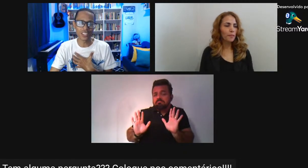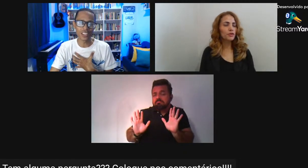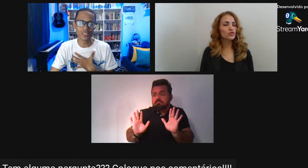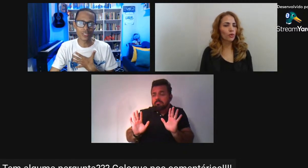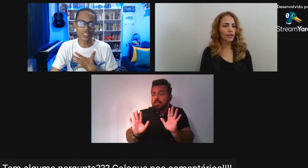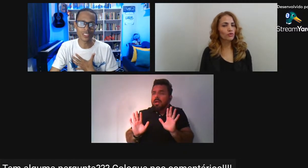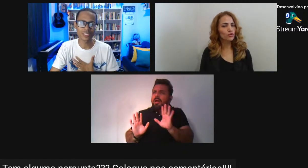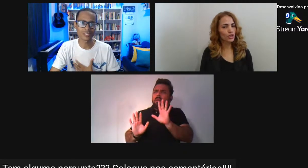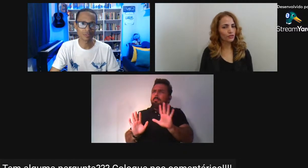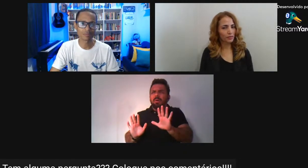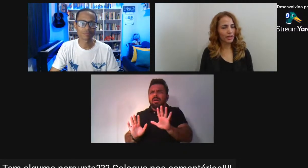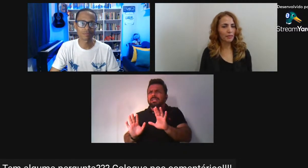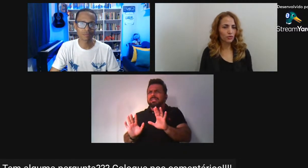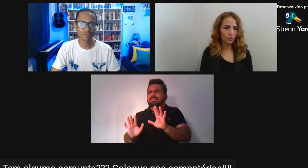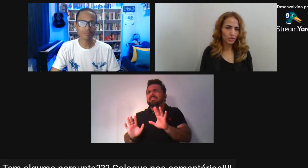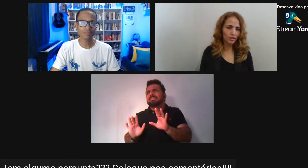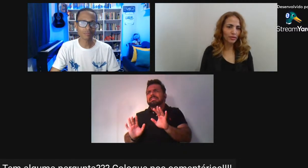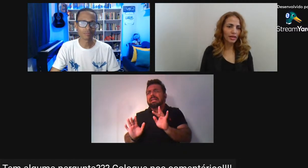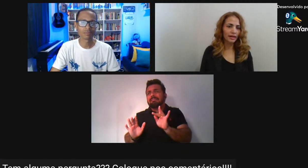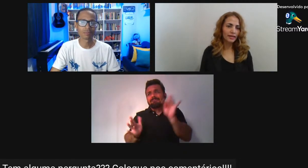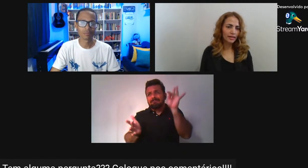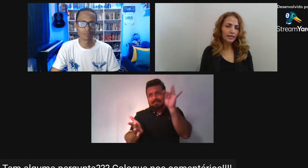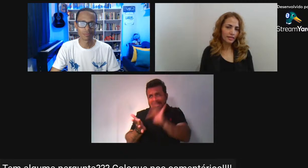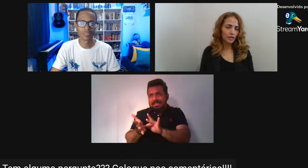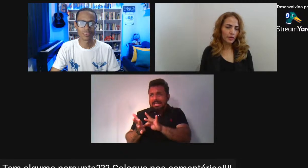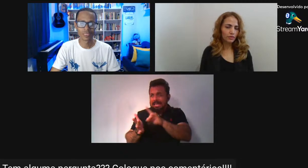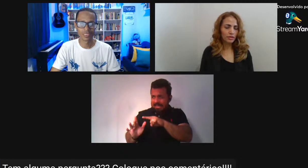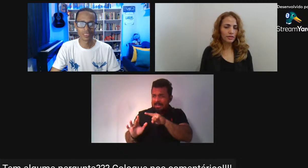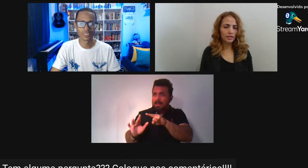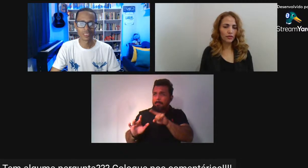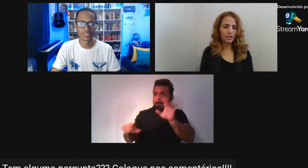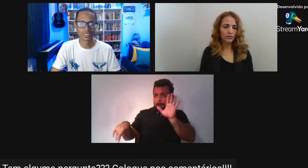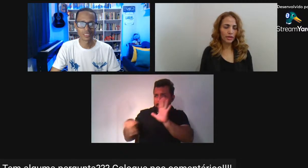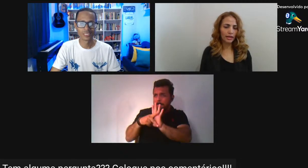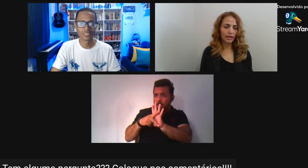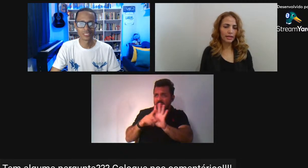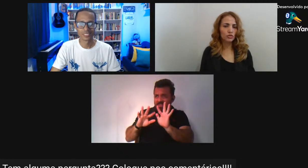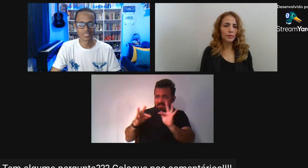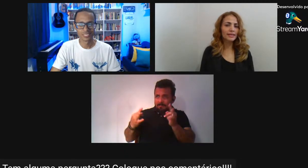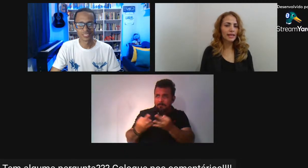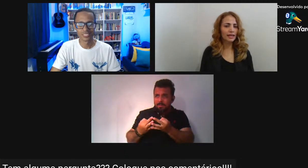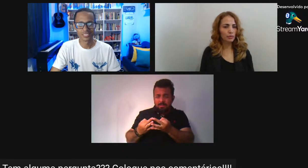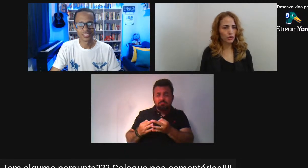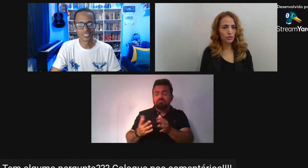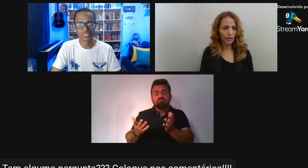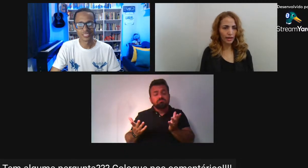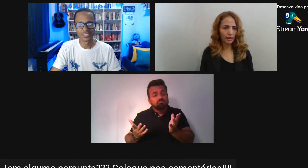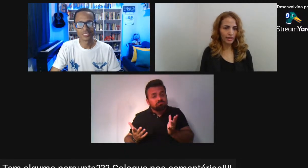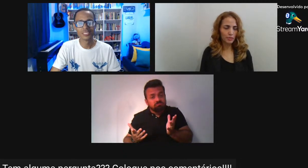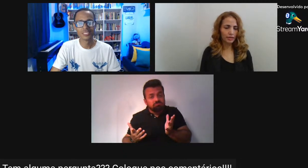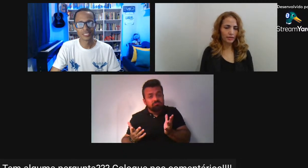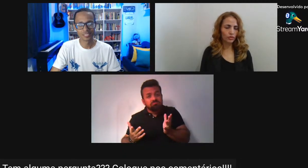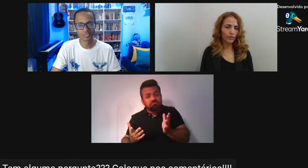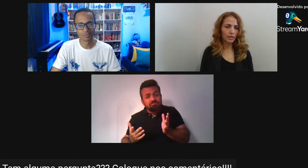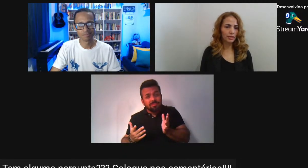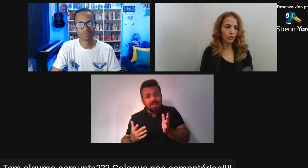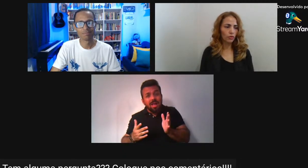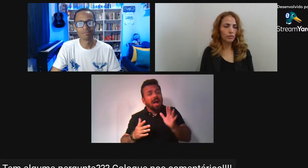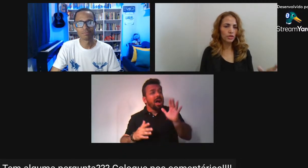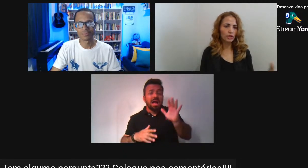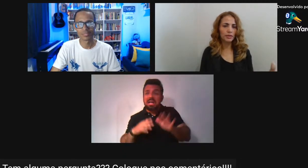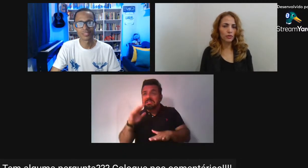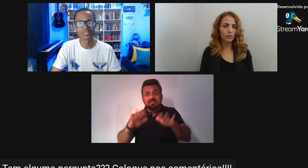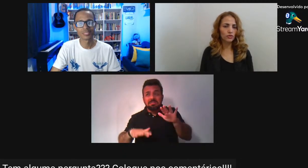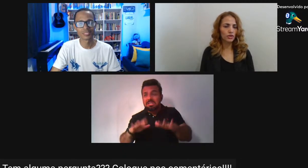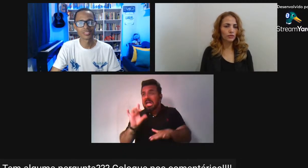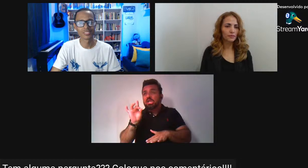Uma pessoa Não um sujeito Familiar Mas um objeto Familiar Nesse aspecto Sim Se você for tratar Desumanizar Essa pessoa Ela faz parte Da sua família Assim como